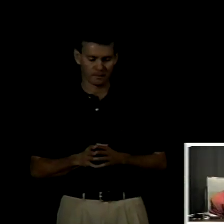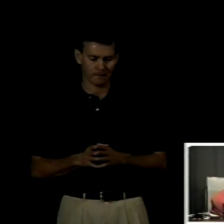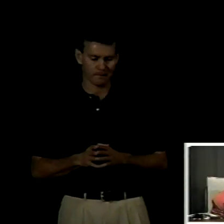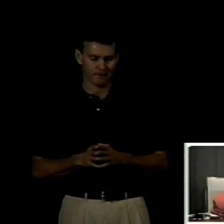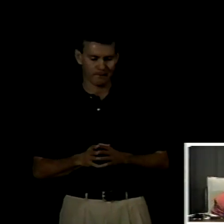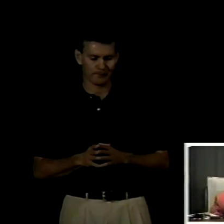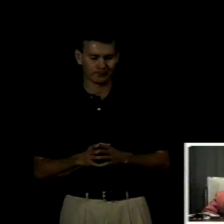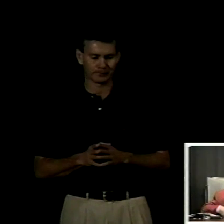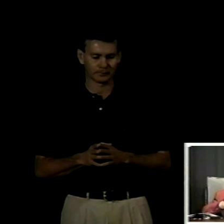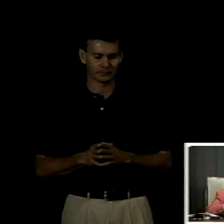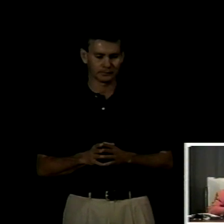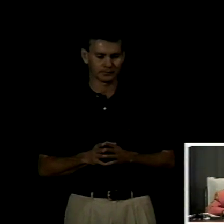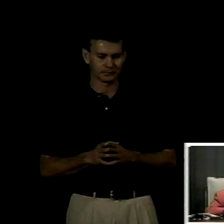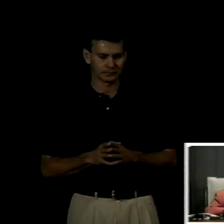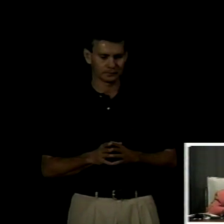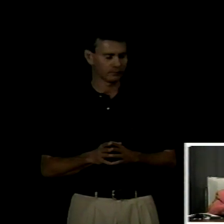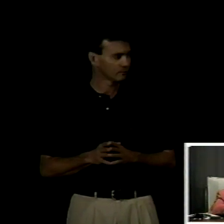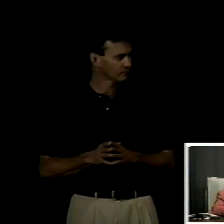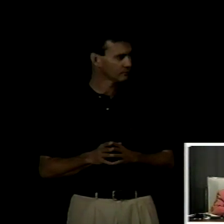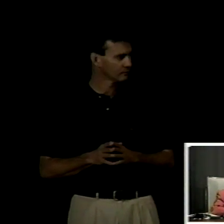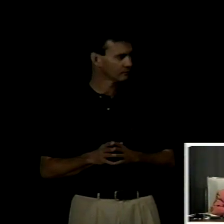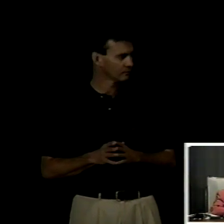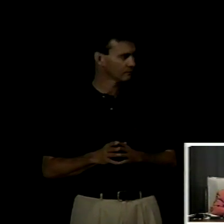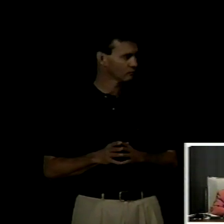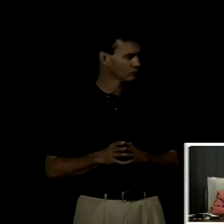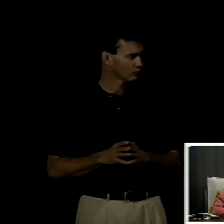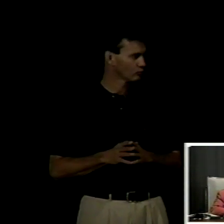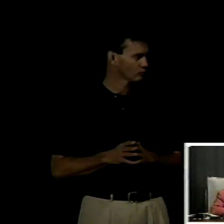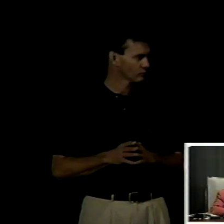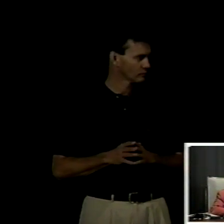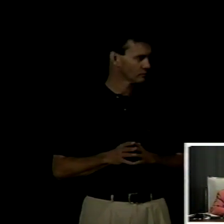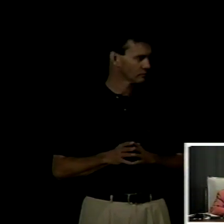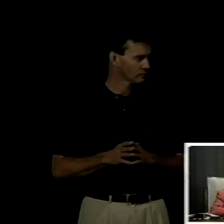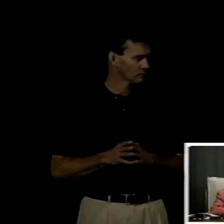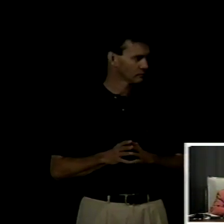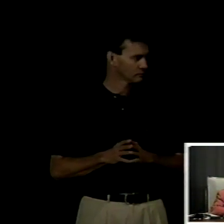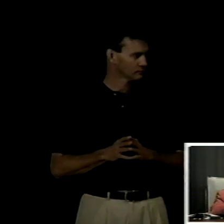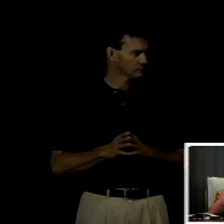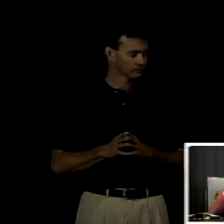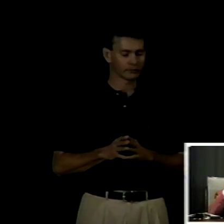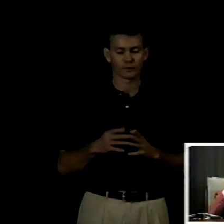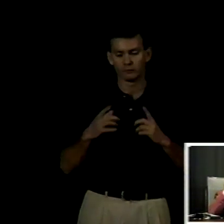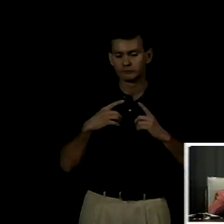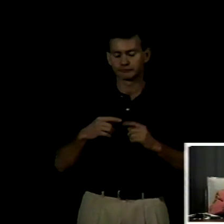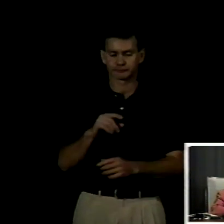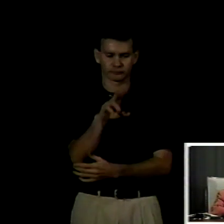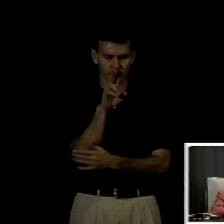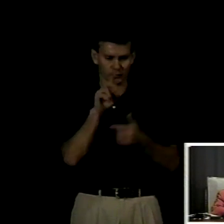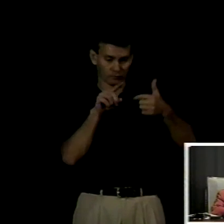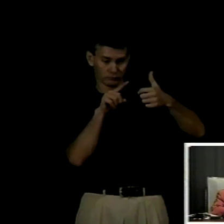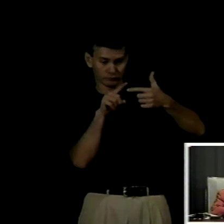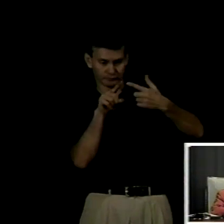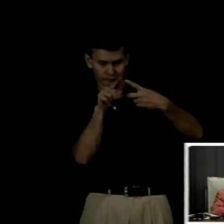bueno voy a retomar yo de Calvert tomé dos aspectos que son el equipamiento de las lenguas